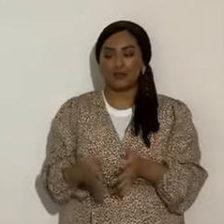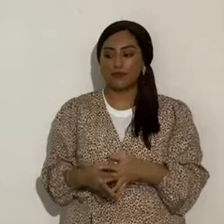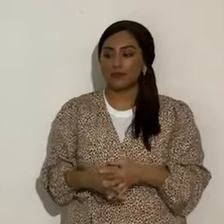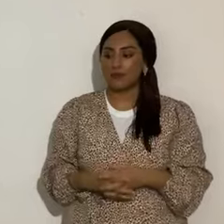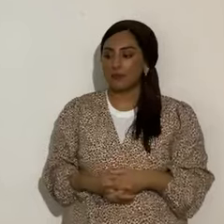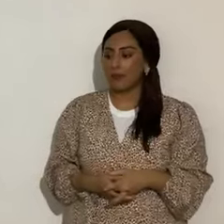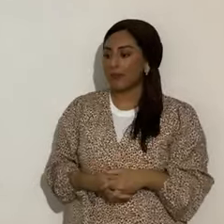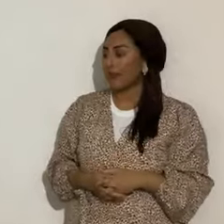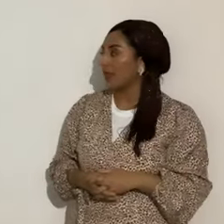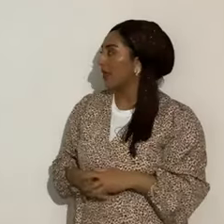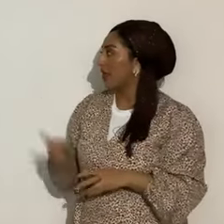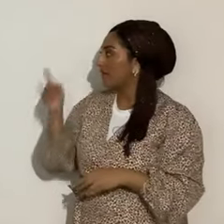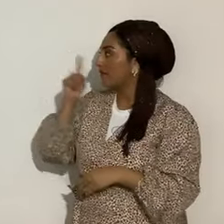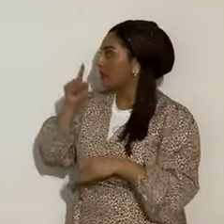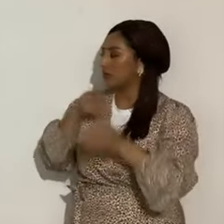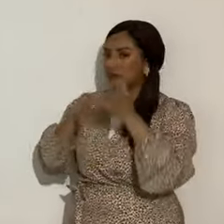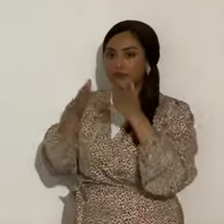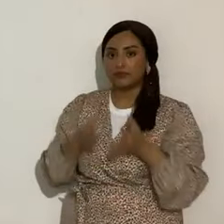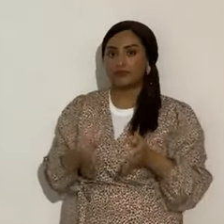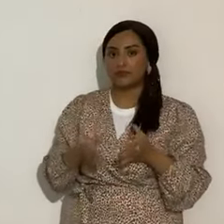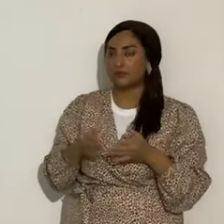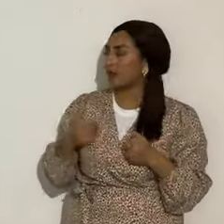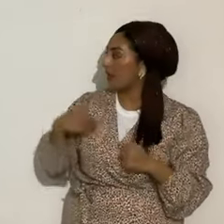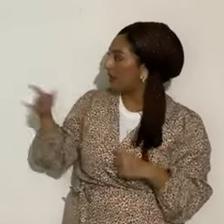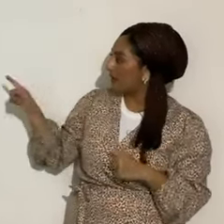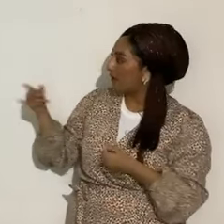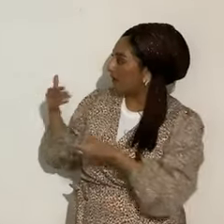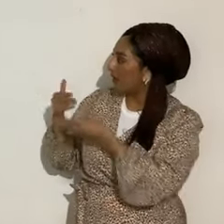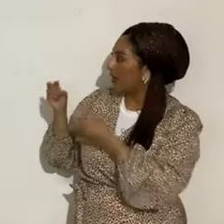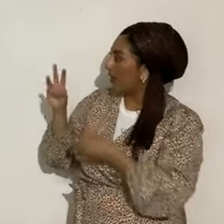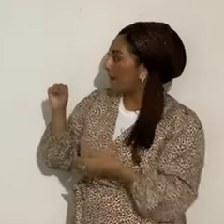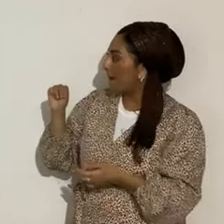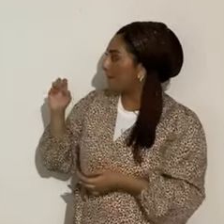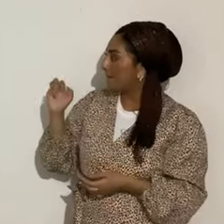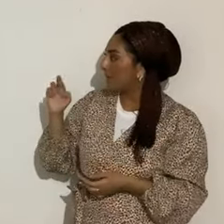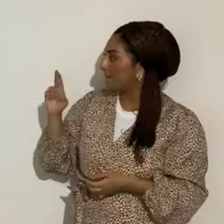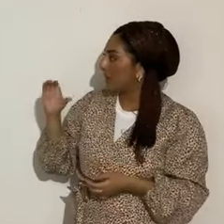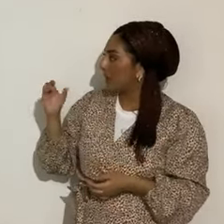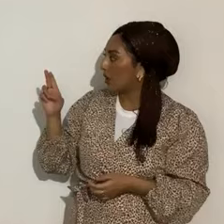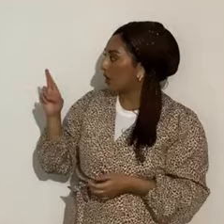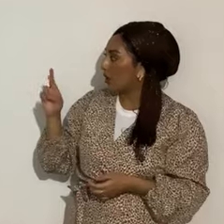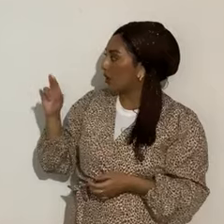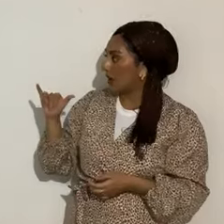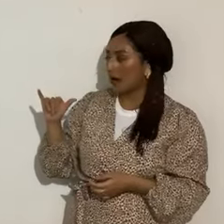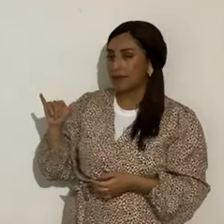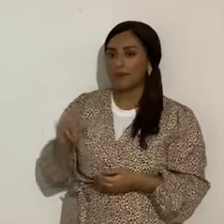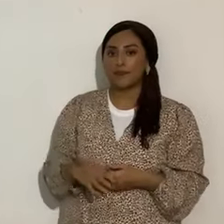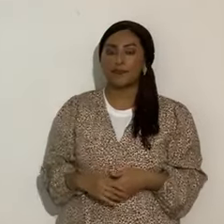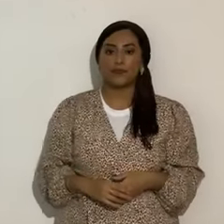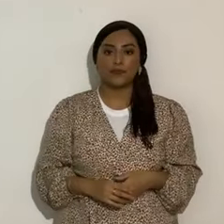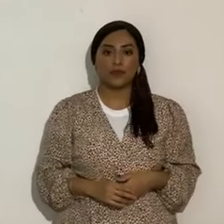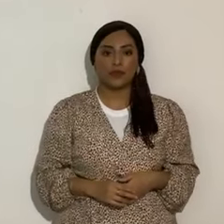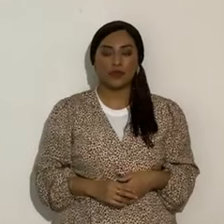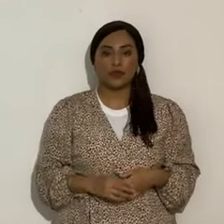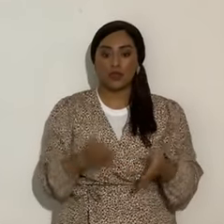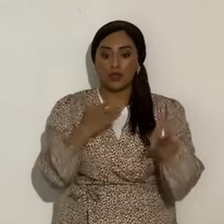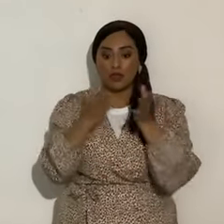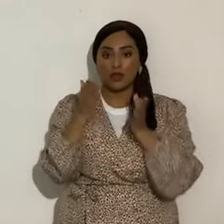un falso mensajero, por eso ahí aparece Mercurio, porque lógico, el mensajero falso,